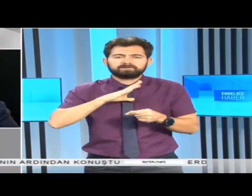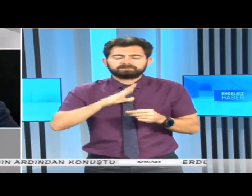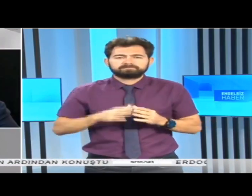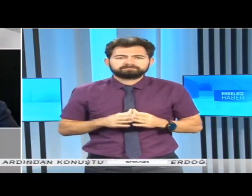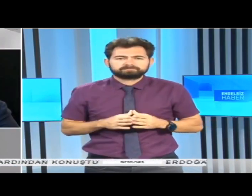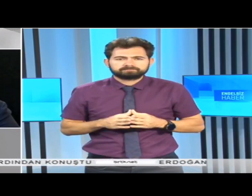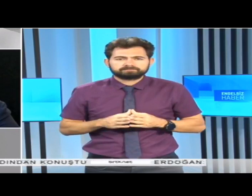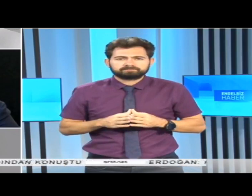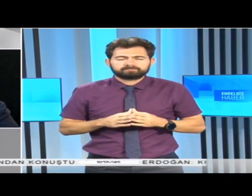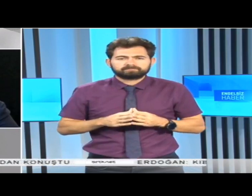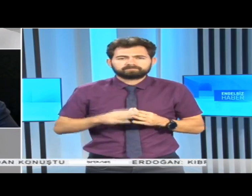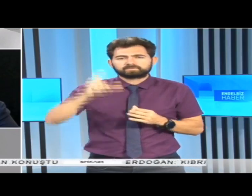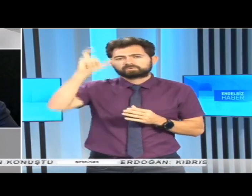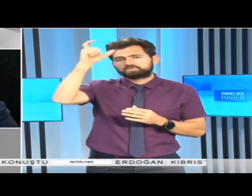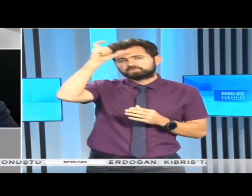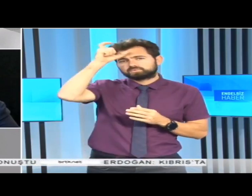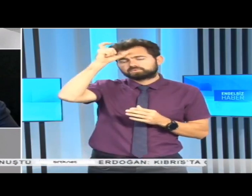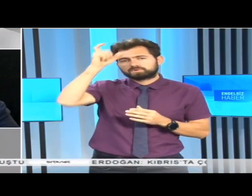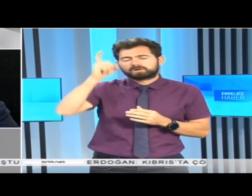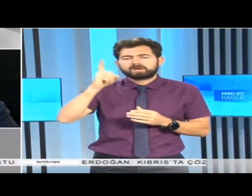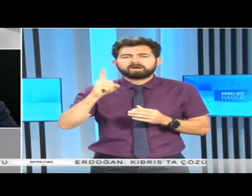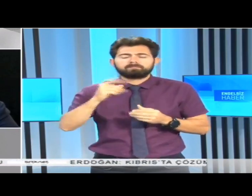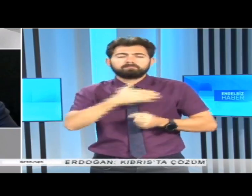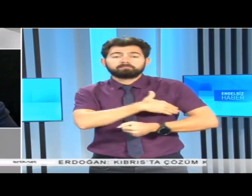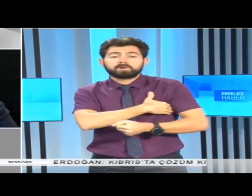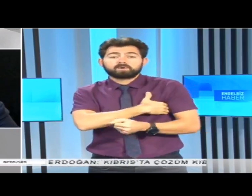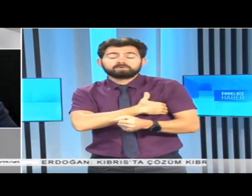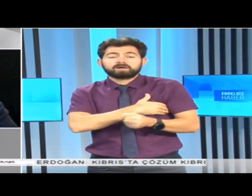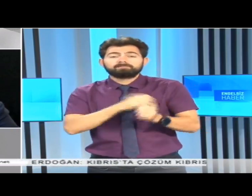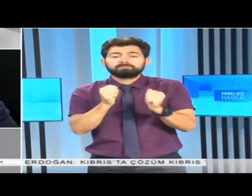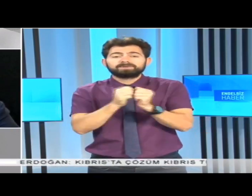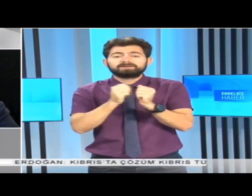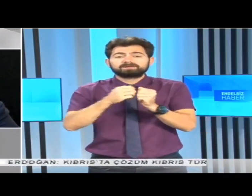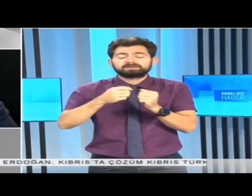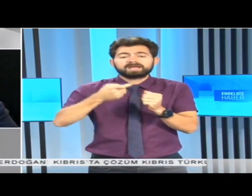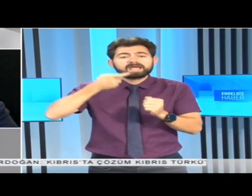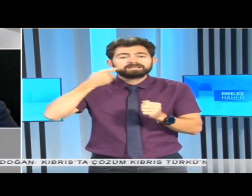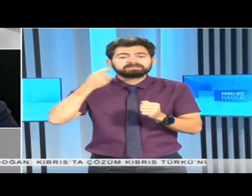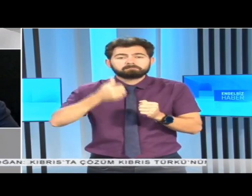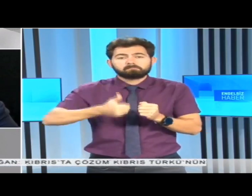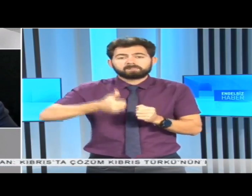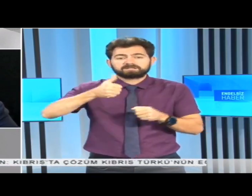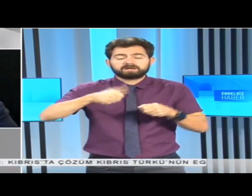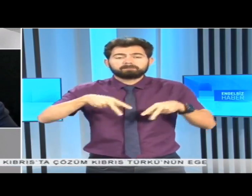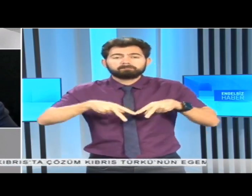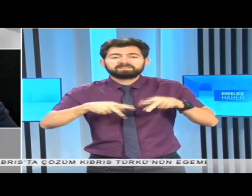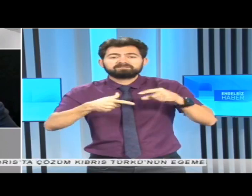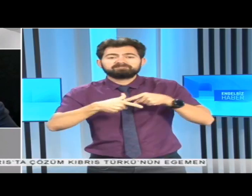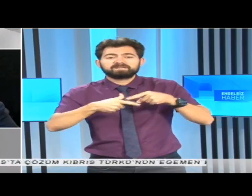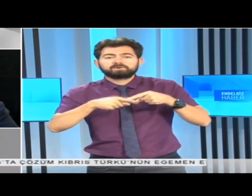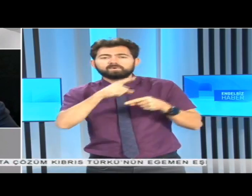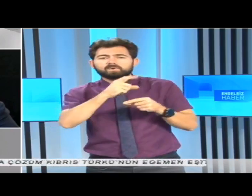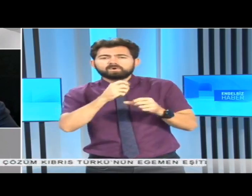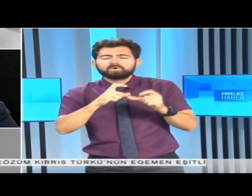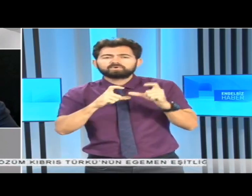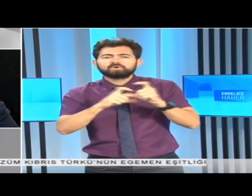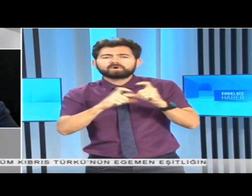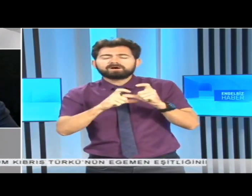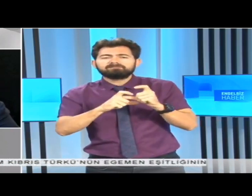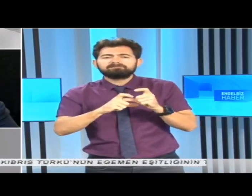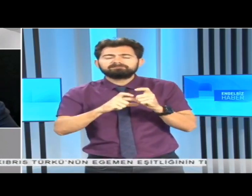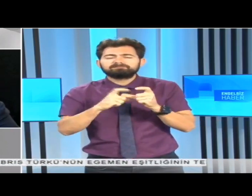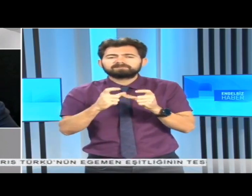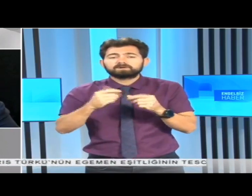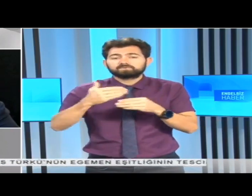Türkiye Barolar Birliği'nin önceki başkanı olan Metin Feyzioğlu'na görevi, Türkiye Cumhuriyeti